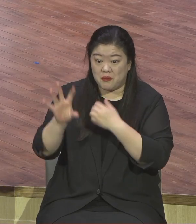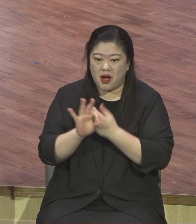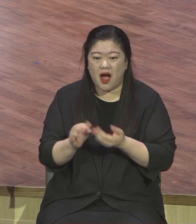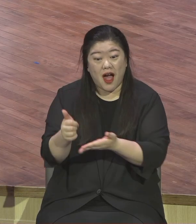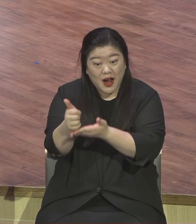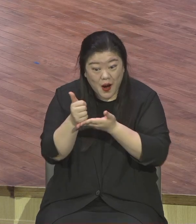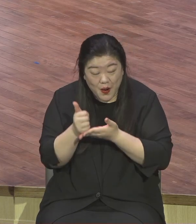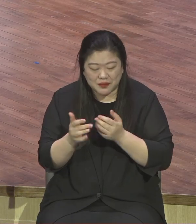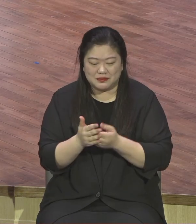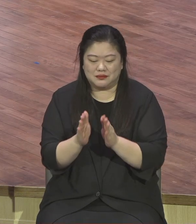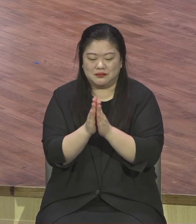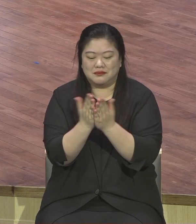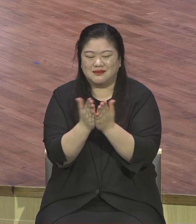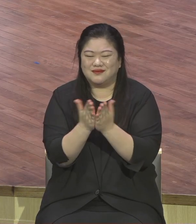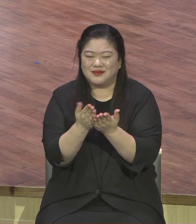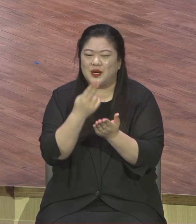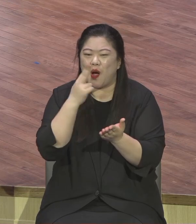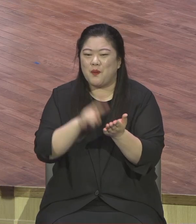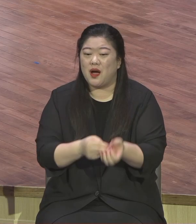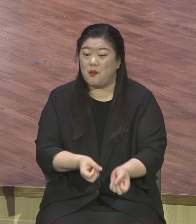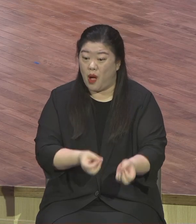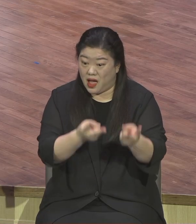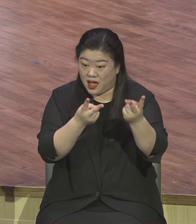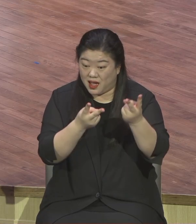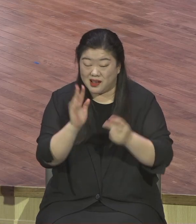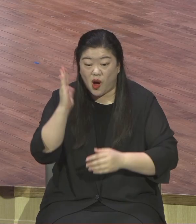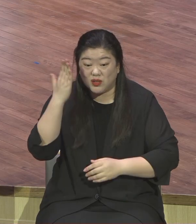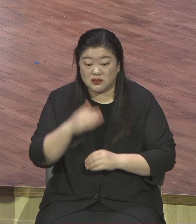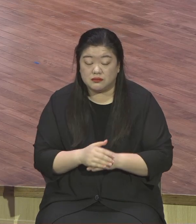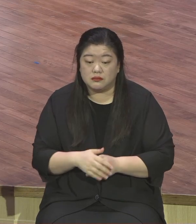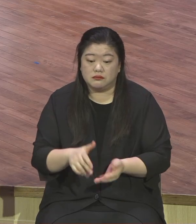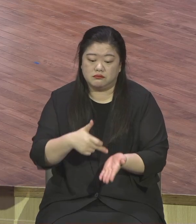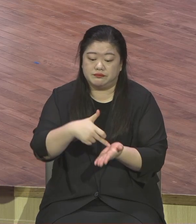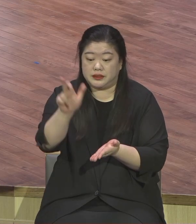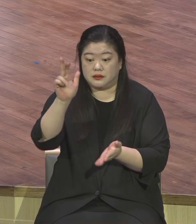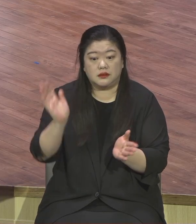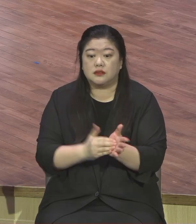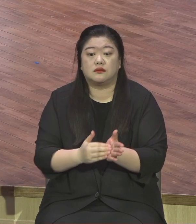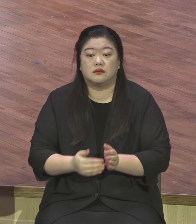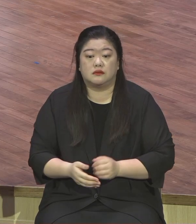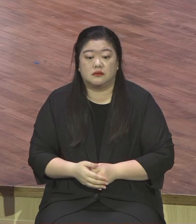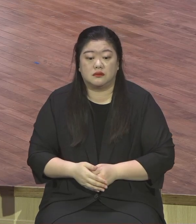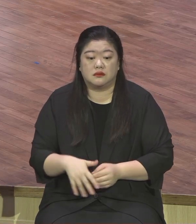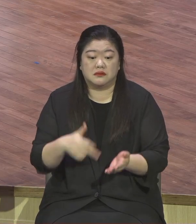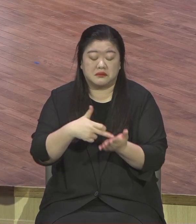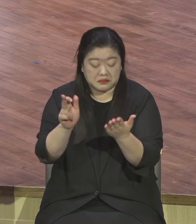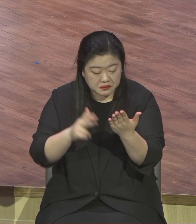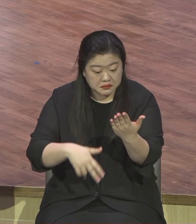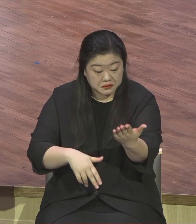그렇게 하지요 요즘은 뭐 카톡 초청청첩장이니까